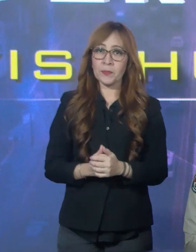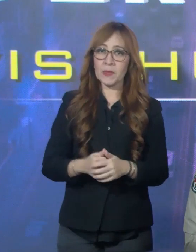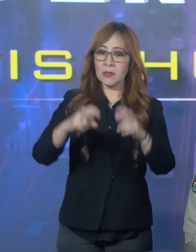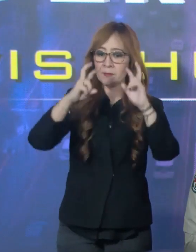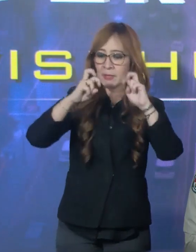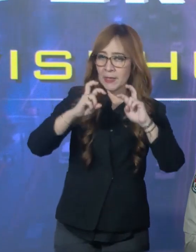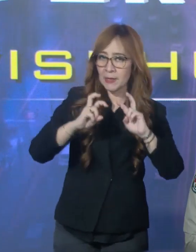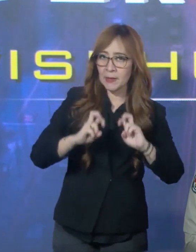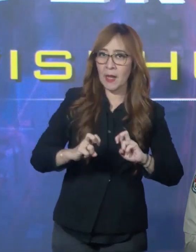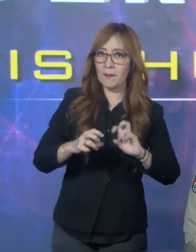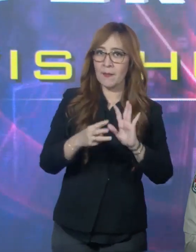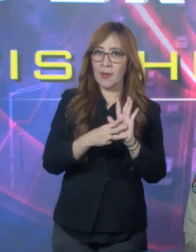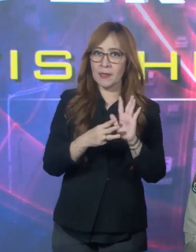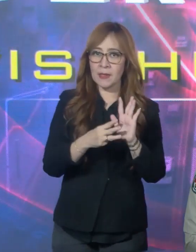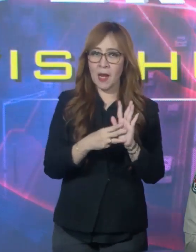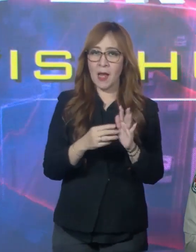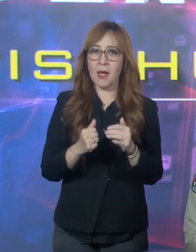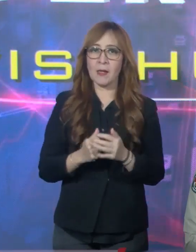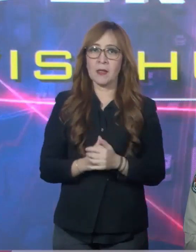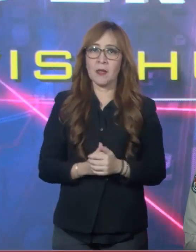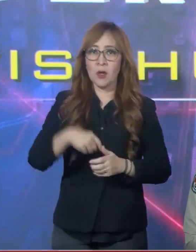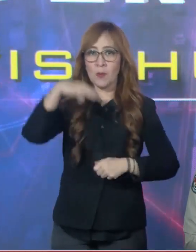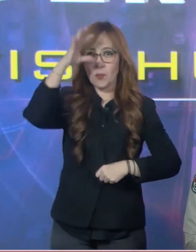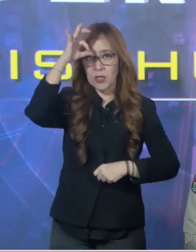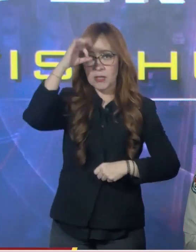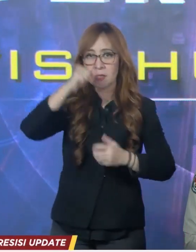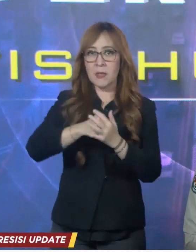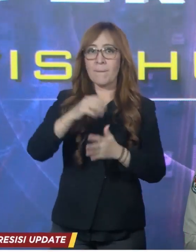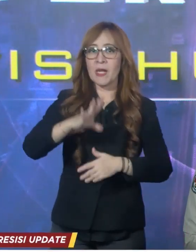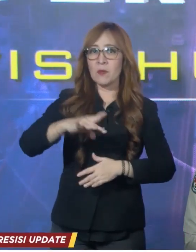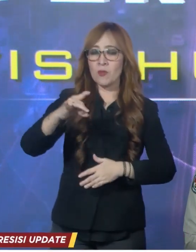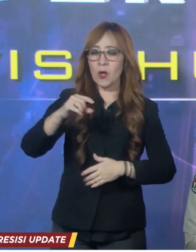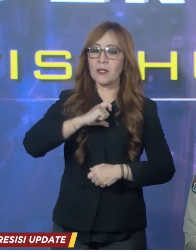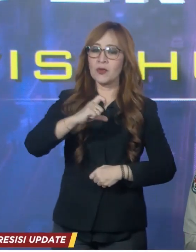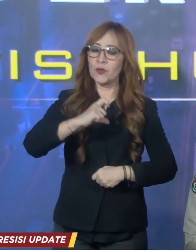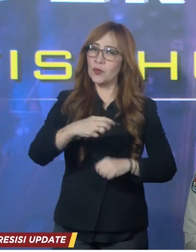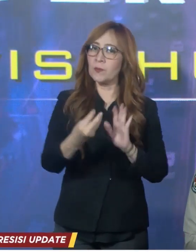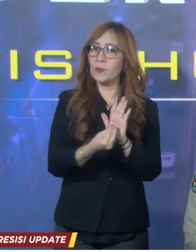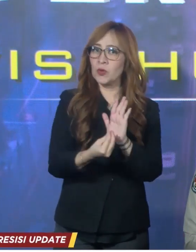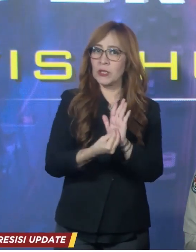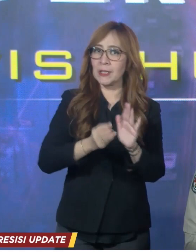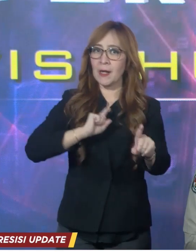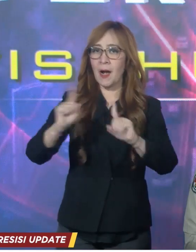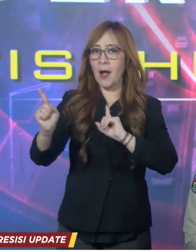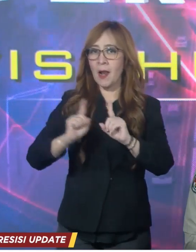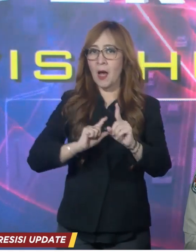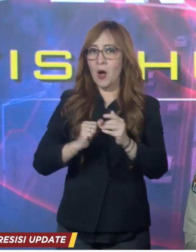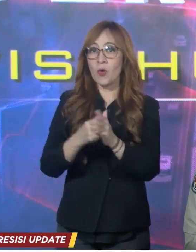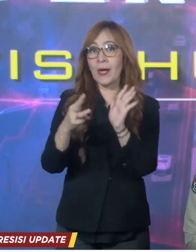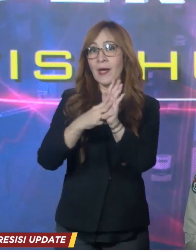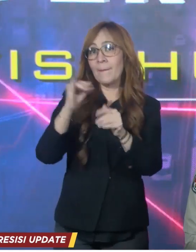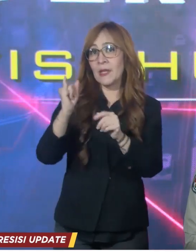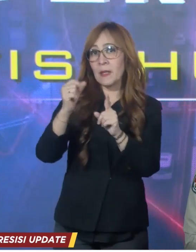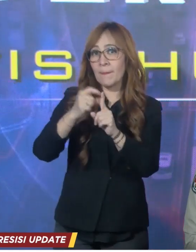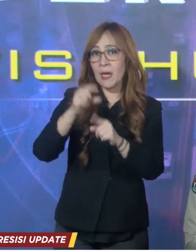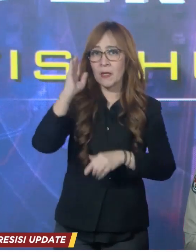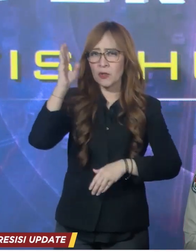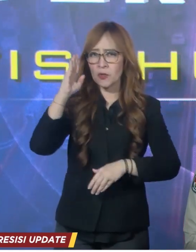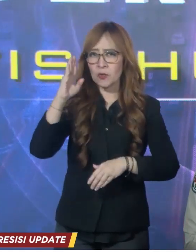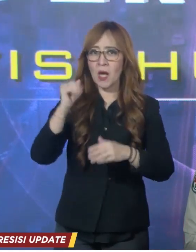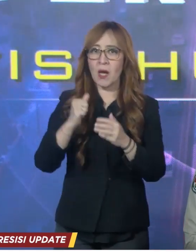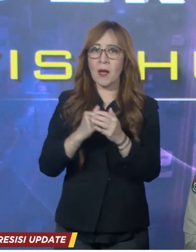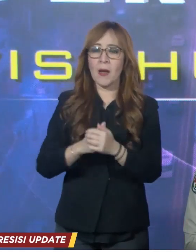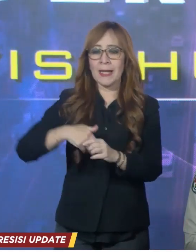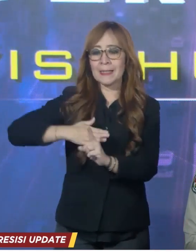gelar perkara oleh Dipropam PORI, ditemukan cukup bukti bahwa IPTU MIP telah